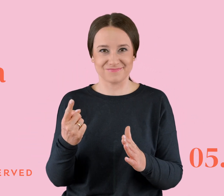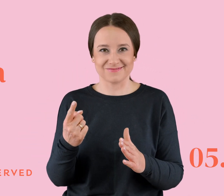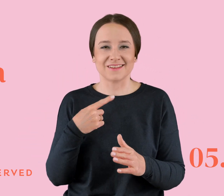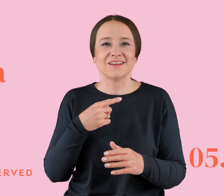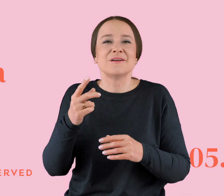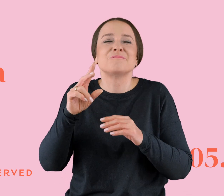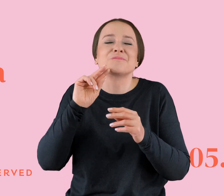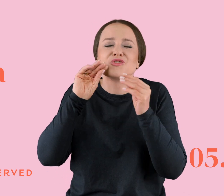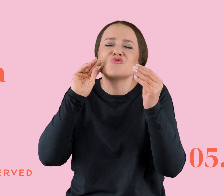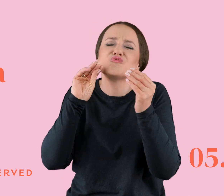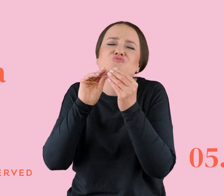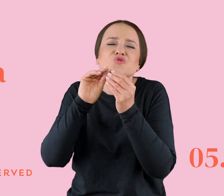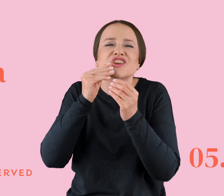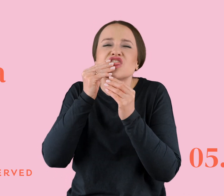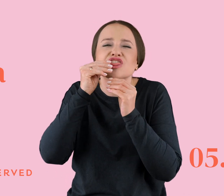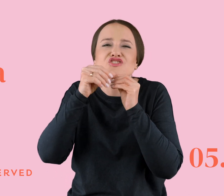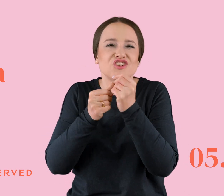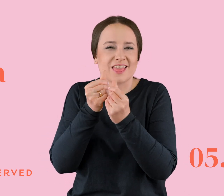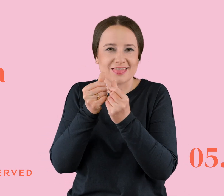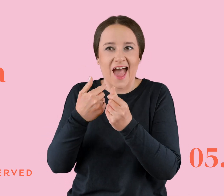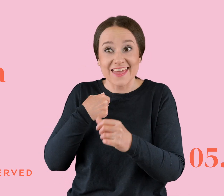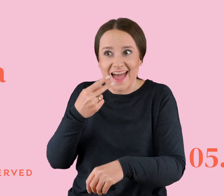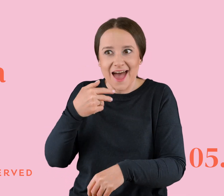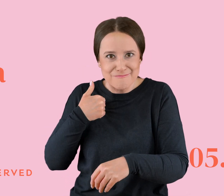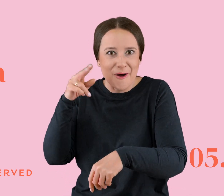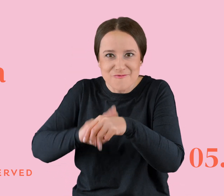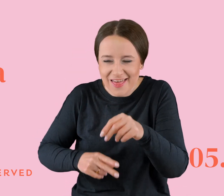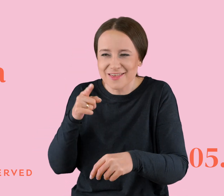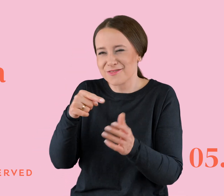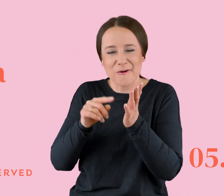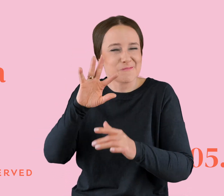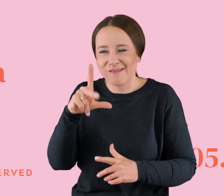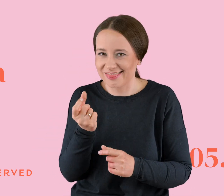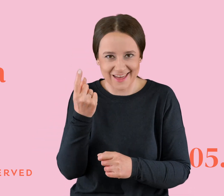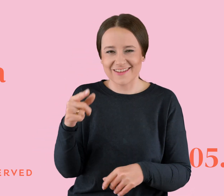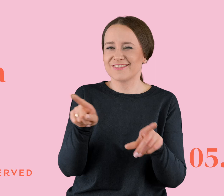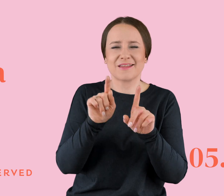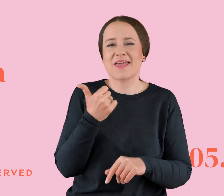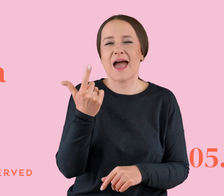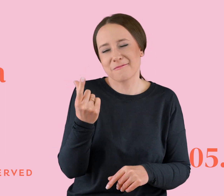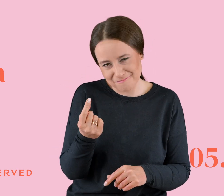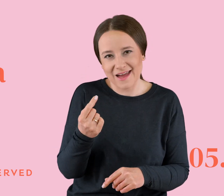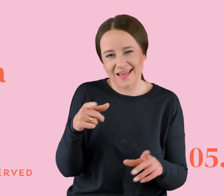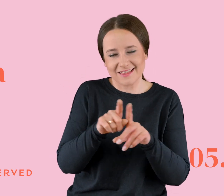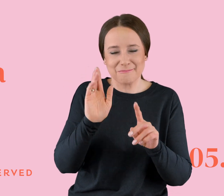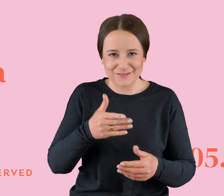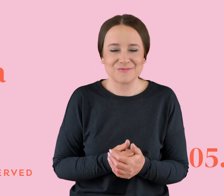śliną. A ja byłam tego świadkiem i to była piękna chwila. No i tak jak to było na początku, jak pewnie też u tej pary tak będzie, no było wspaniale. No i